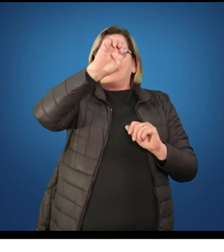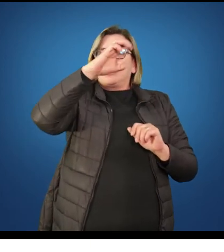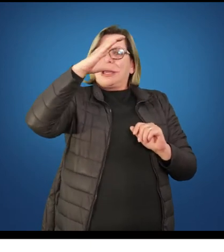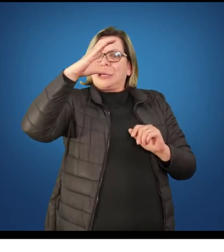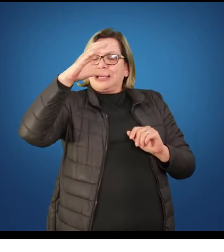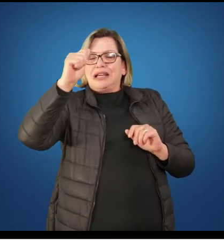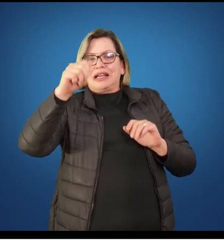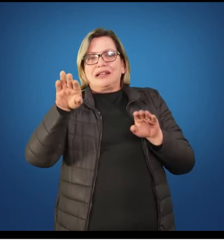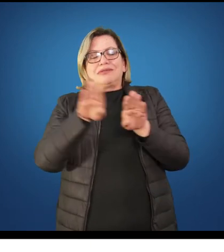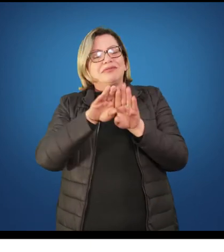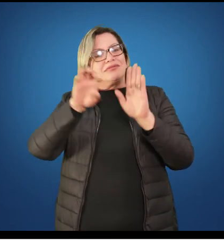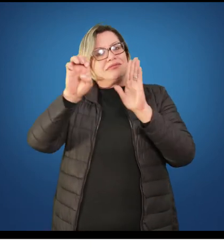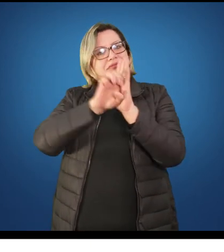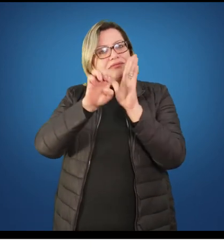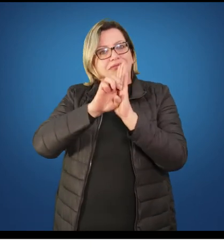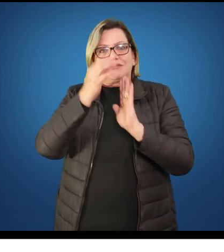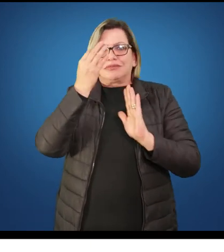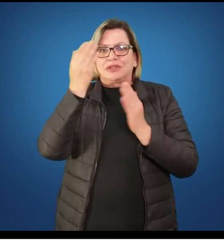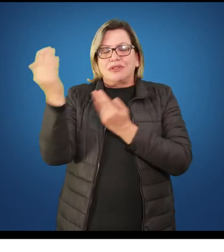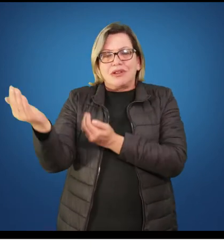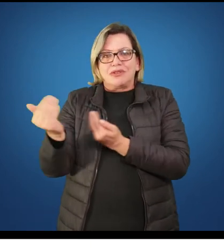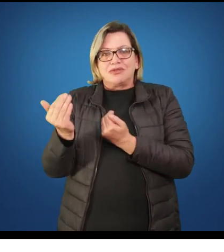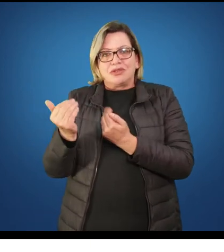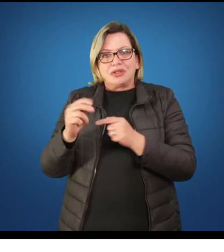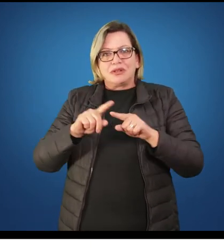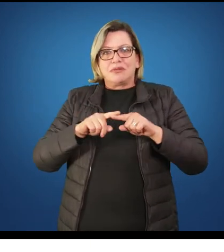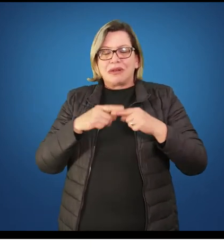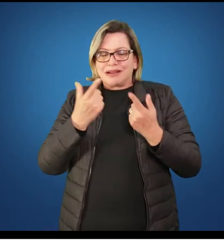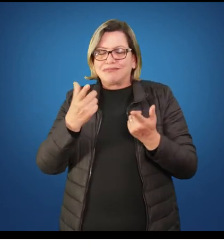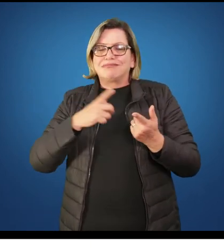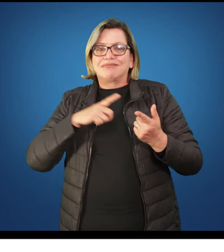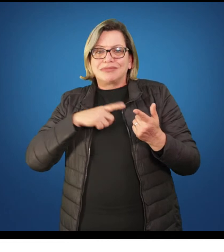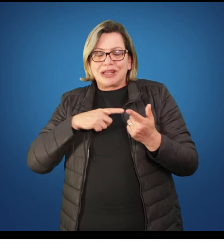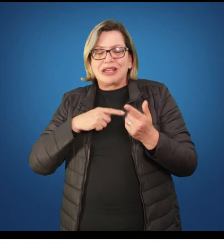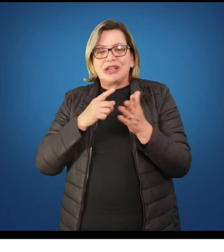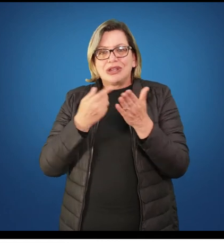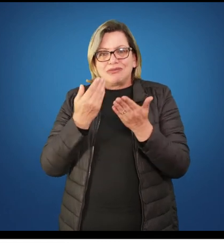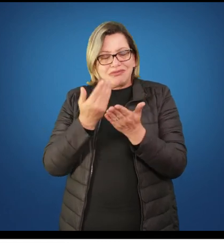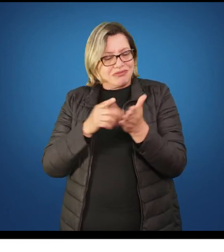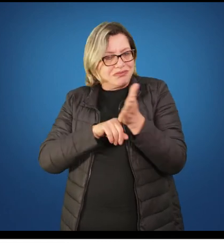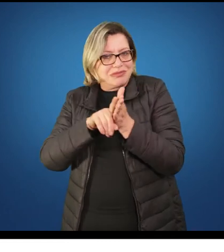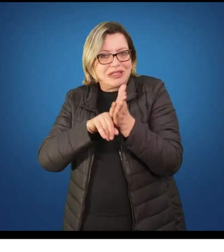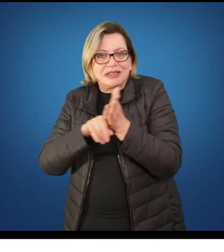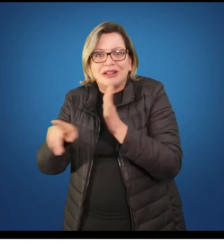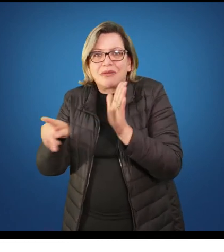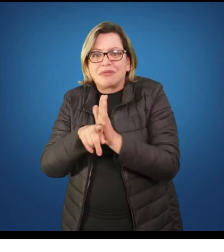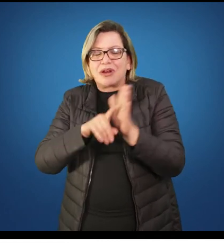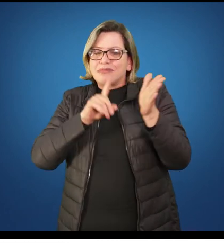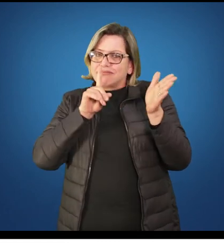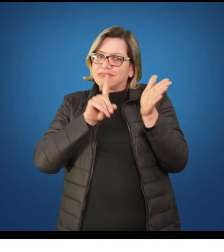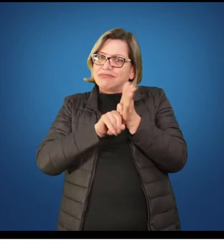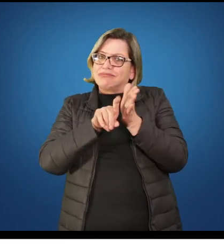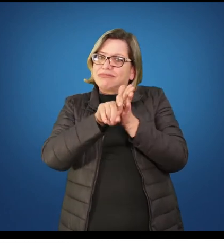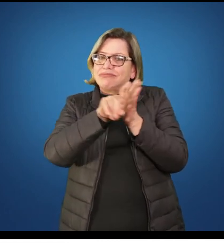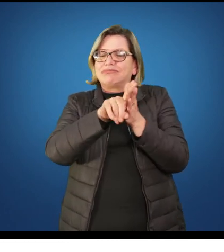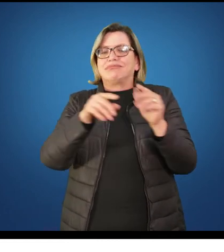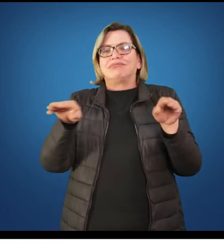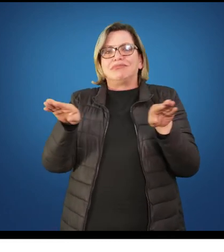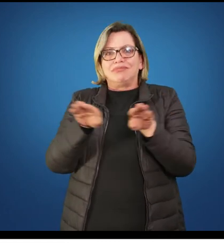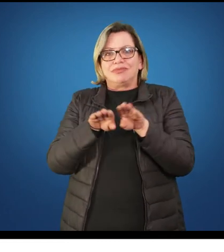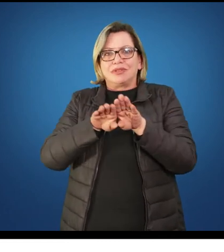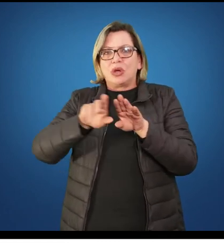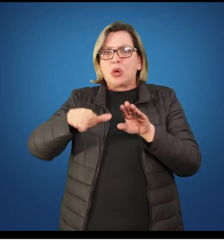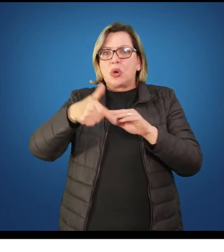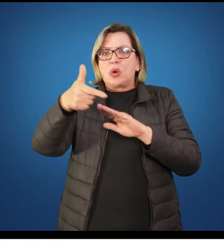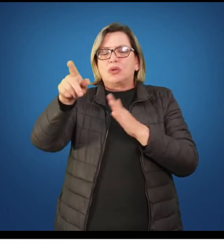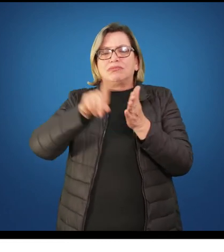peculiaridades que podem gerar essa categorização de criança e de adolescente ou de infância e adolescência, mas